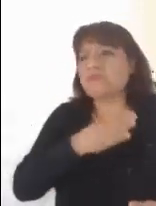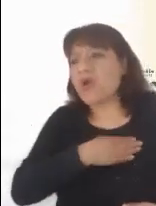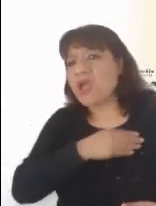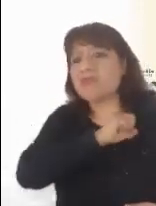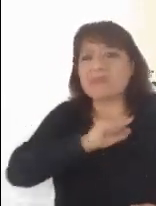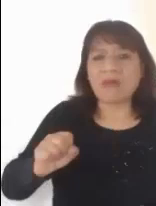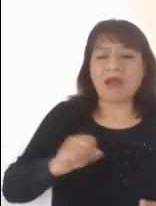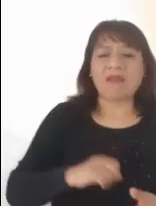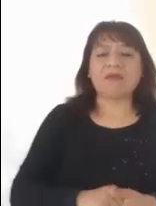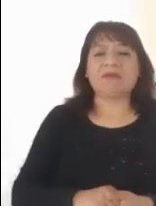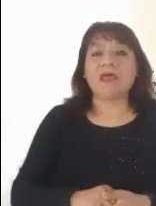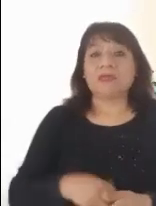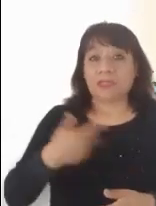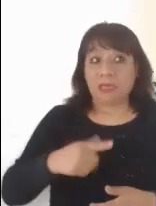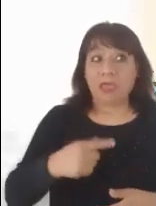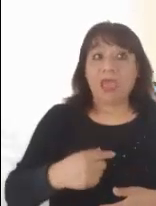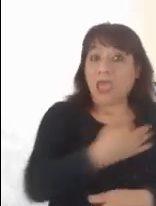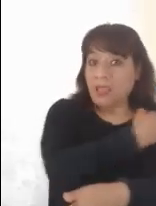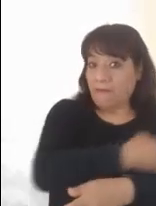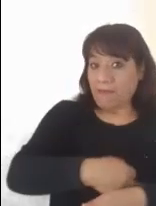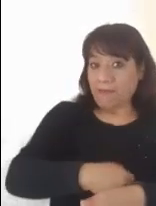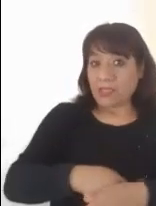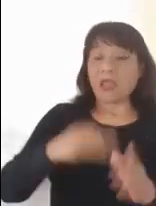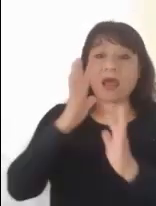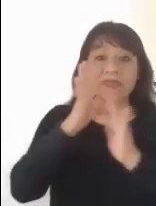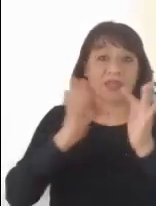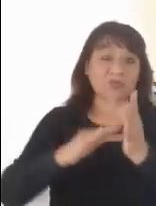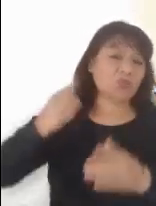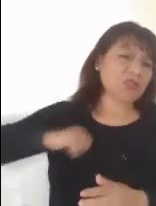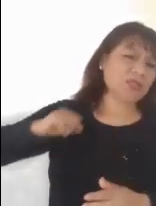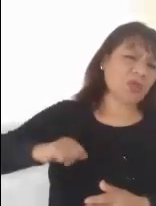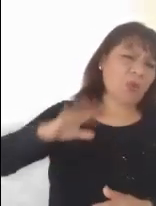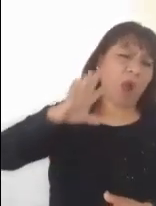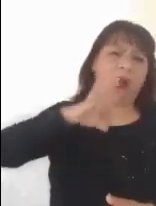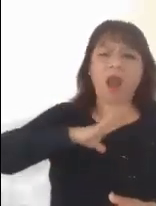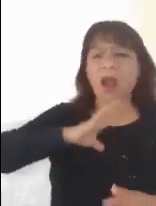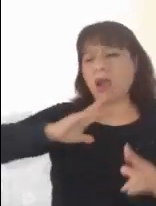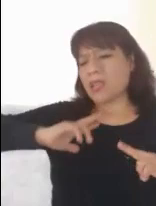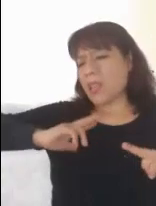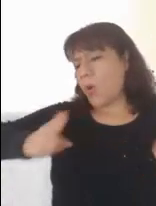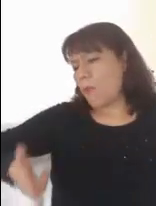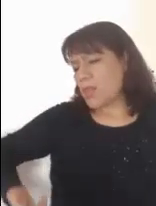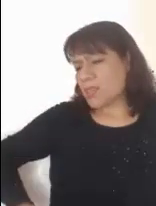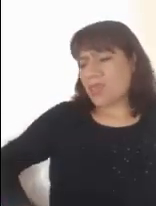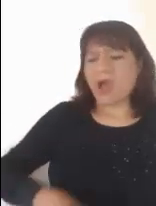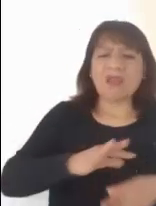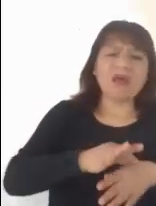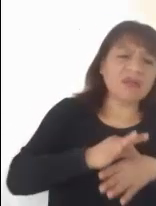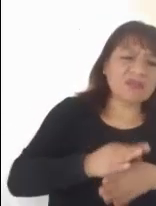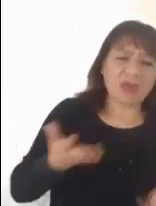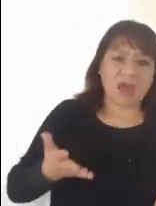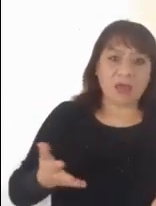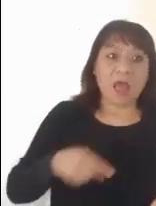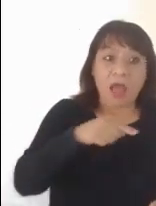En la genealogía del Mesías encontramos toda la realidad de la humanidad y también se insinúa allá